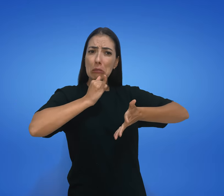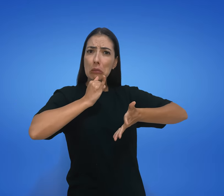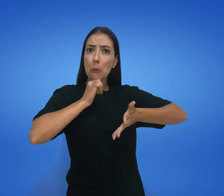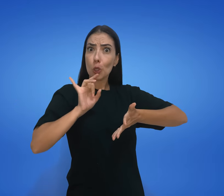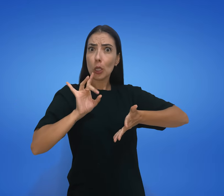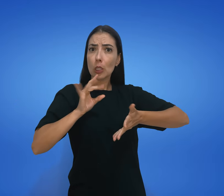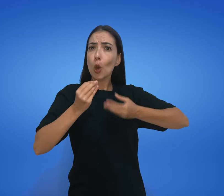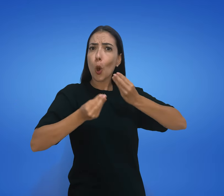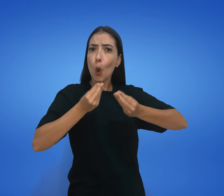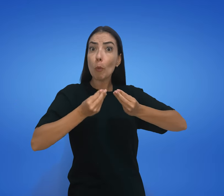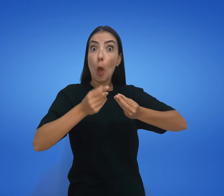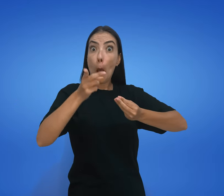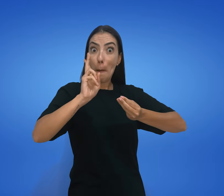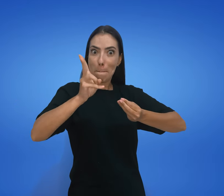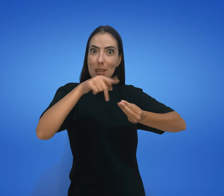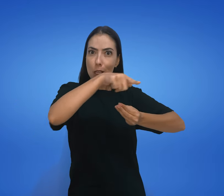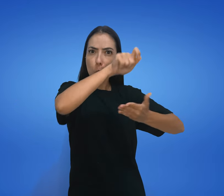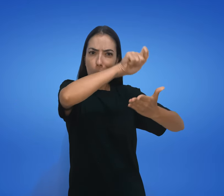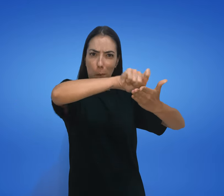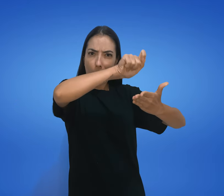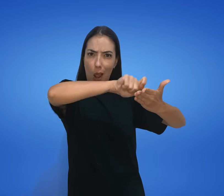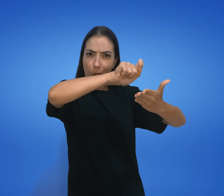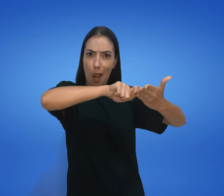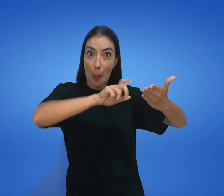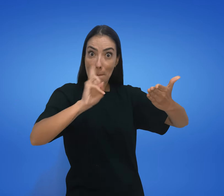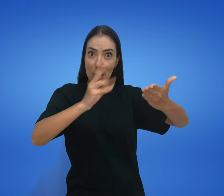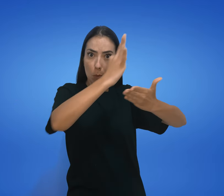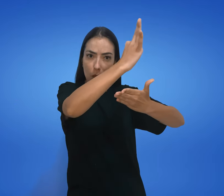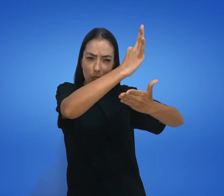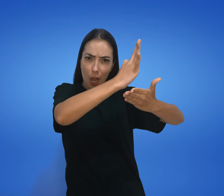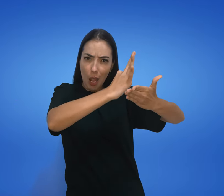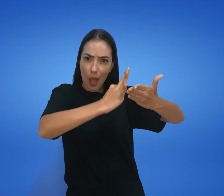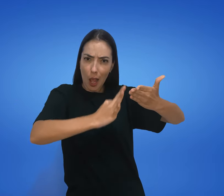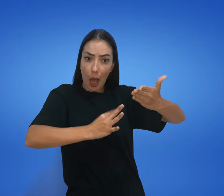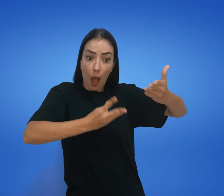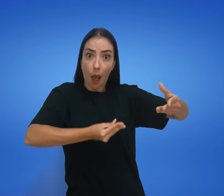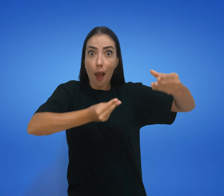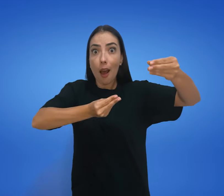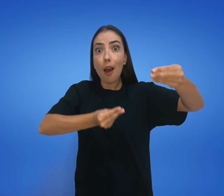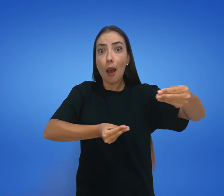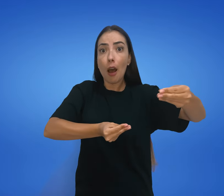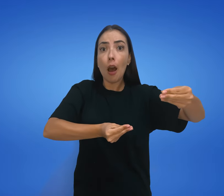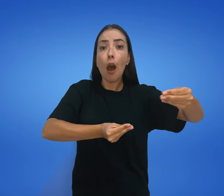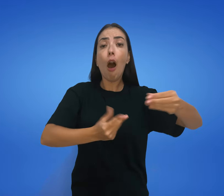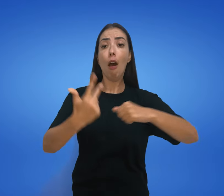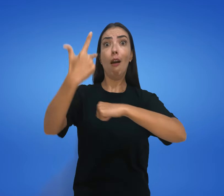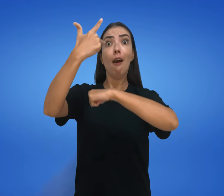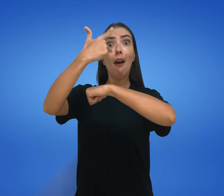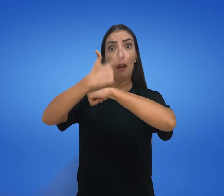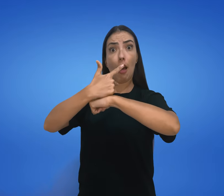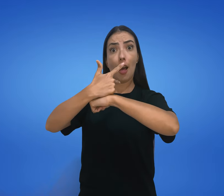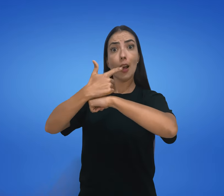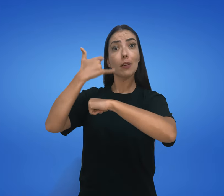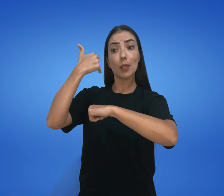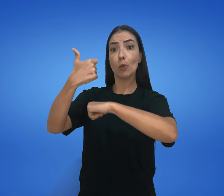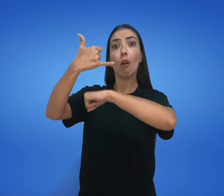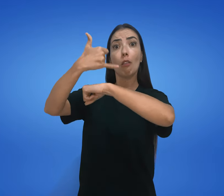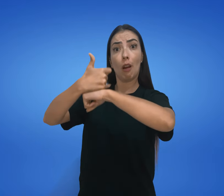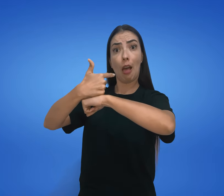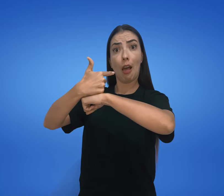para praticar sozinho, você pode pegar aquele texto que a gente falou anteriormente, pegar o seu celular